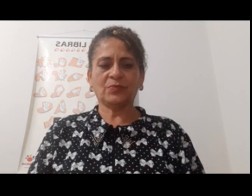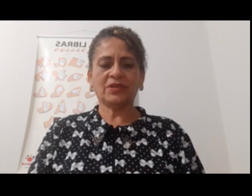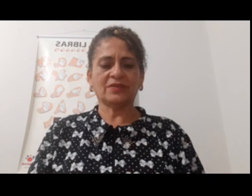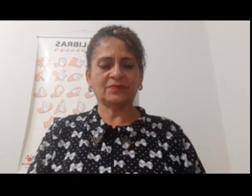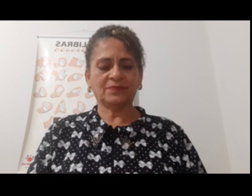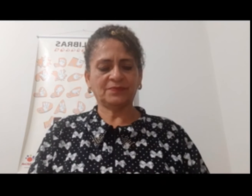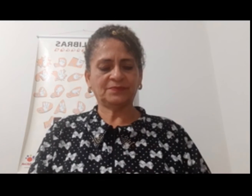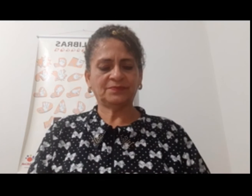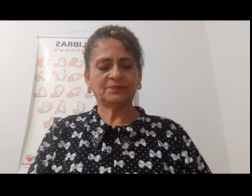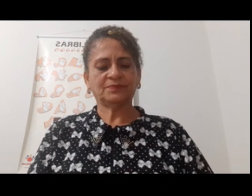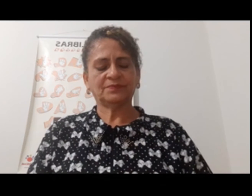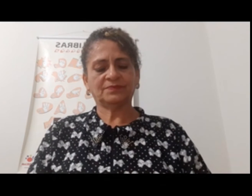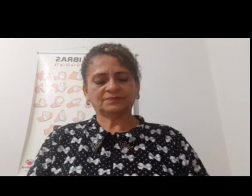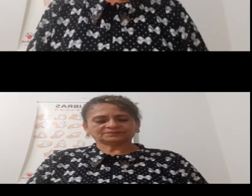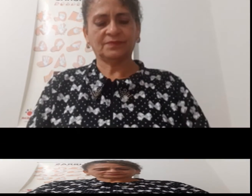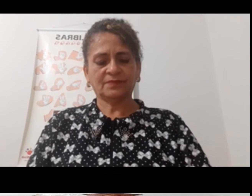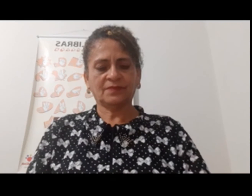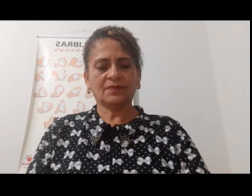Escorpião.